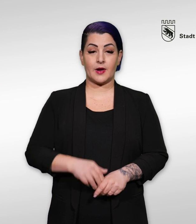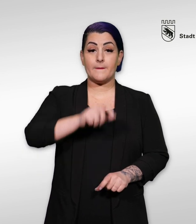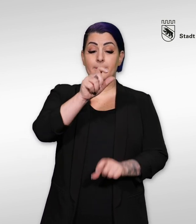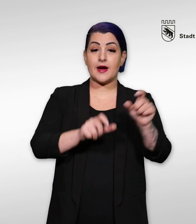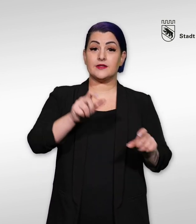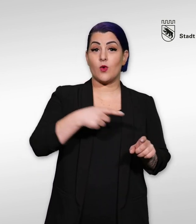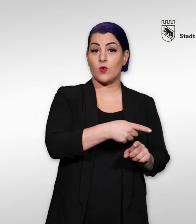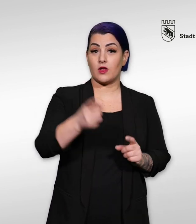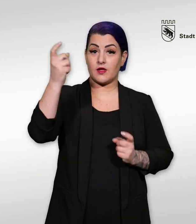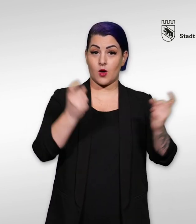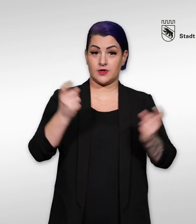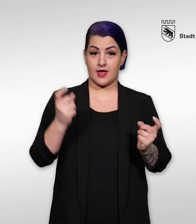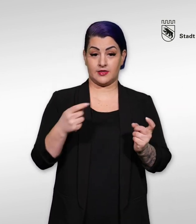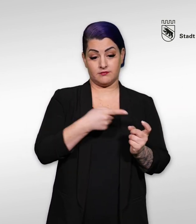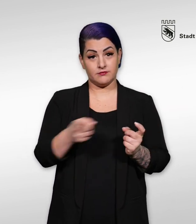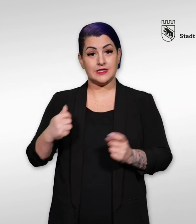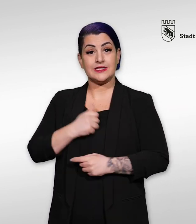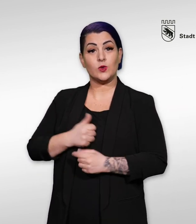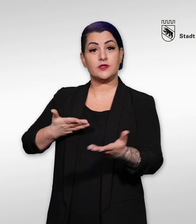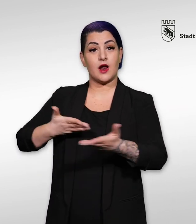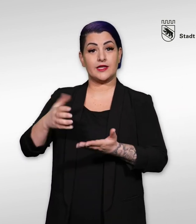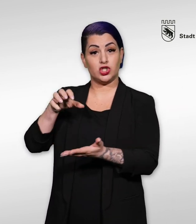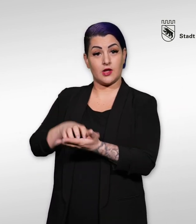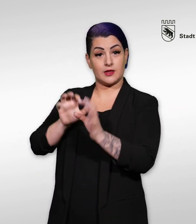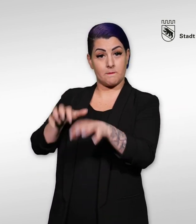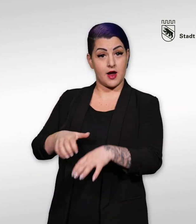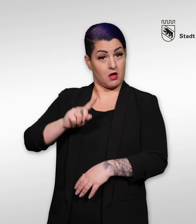Können sich auch ausländische Personen beim Sozialdienst der Stadt Bern anmelden?